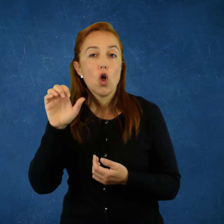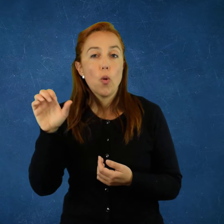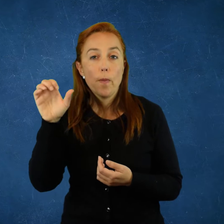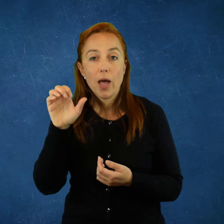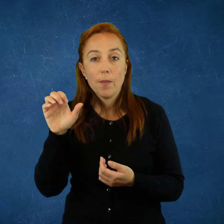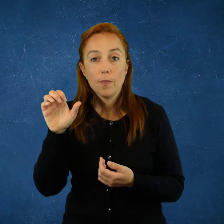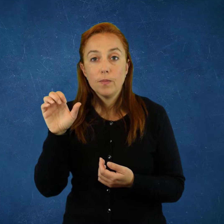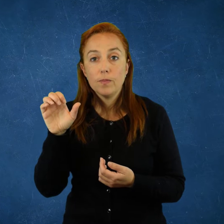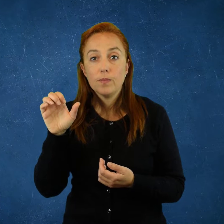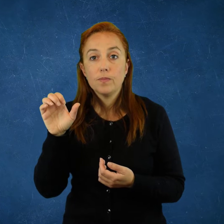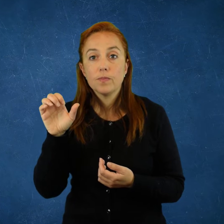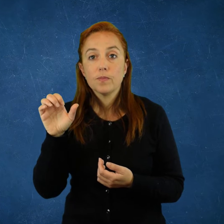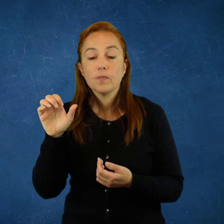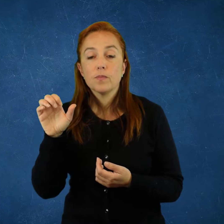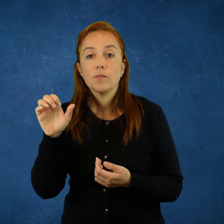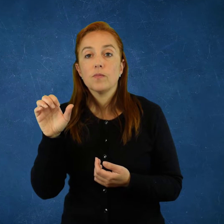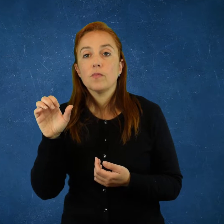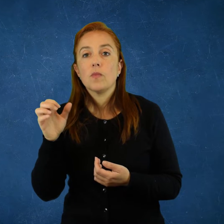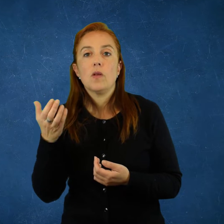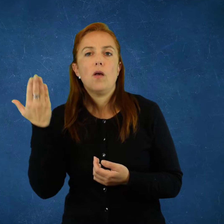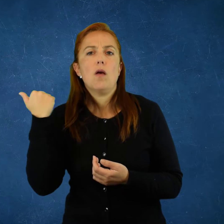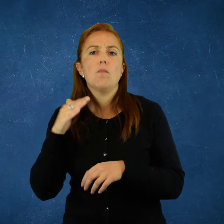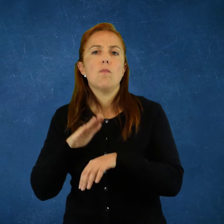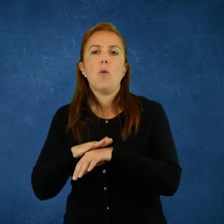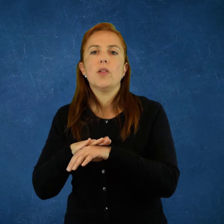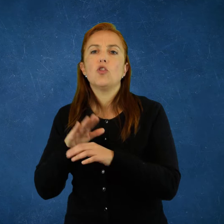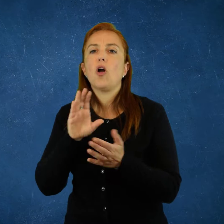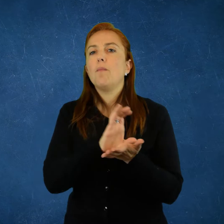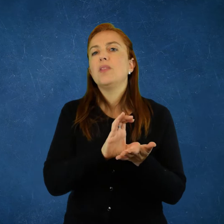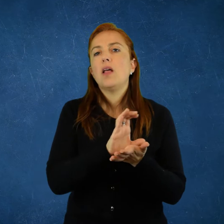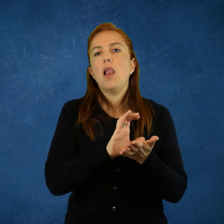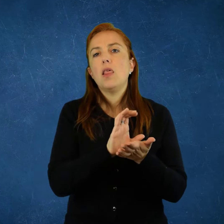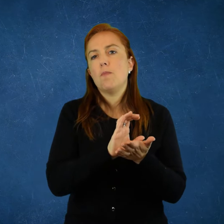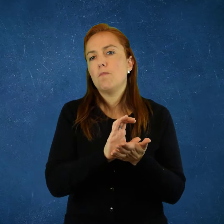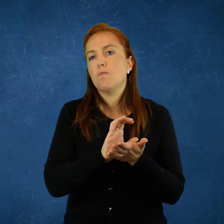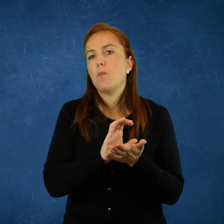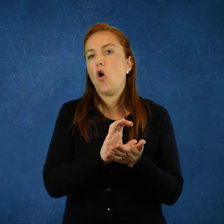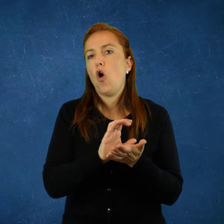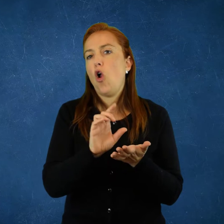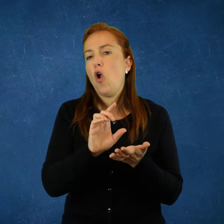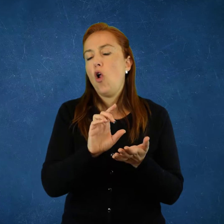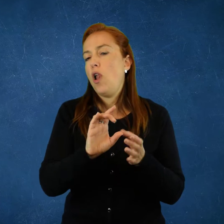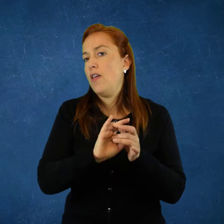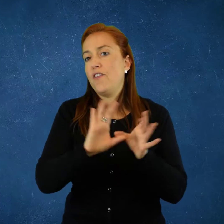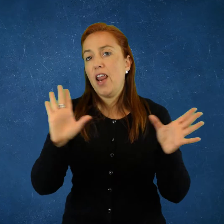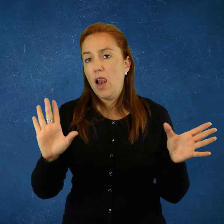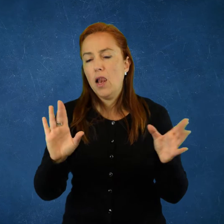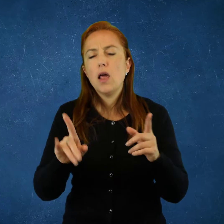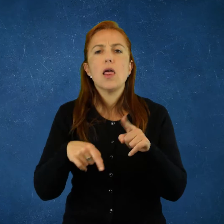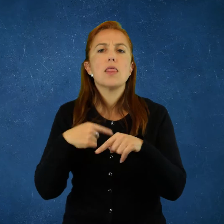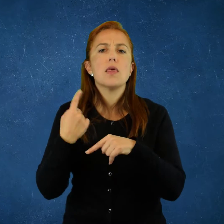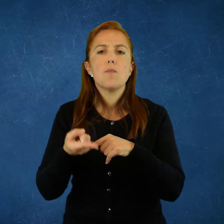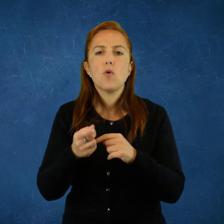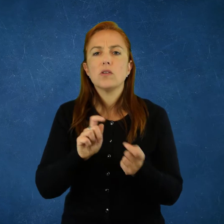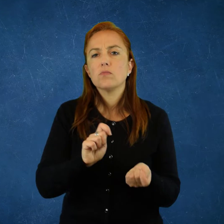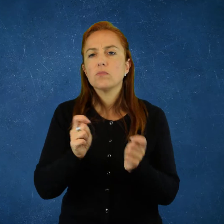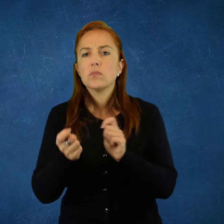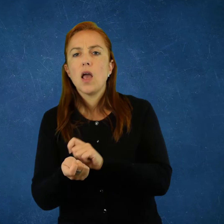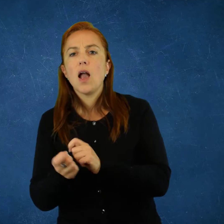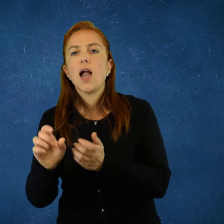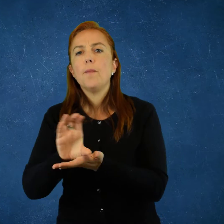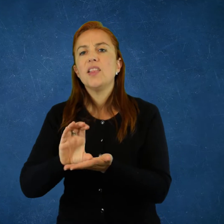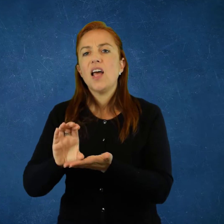que estaba ocurriendo y es que aquella Europa, que había manejado en algún momento el capitalismo liberal